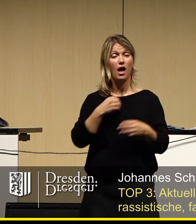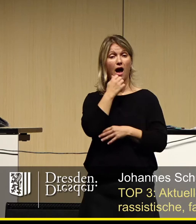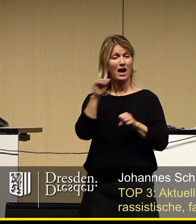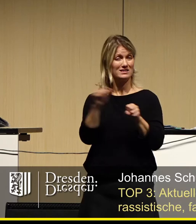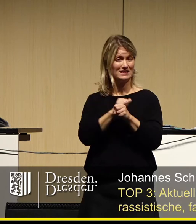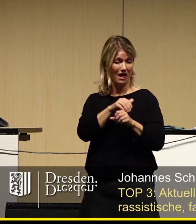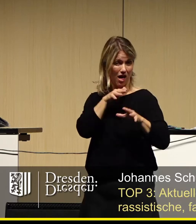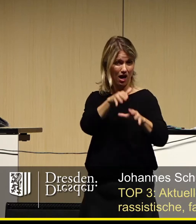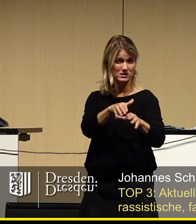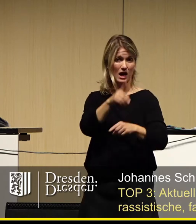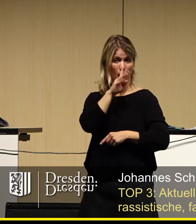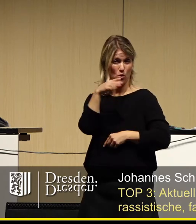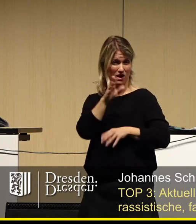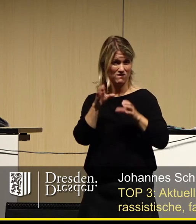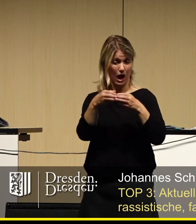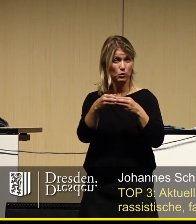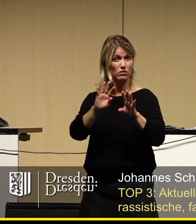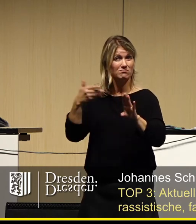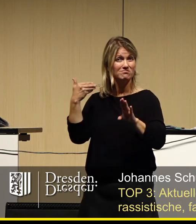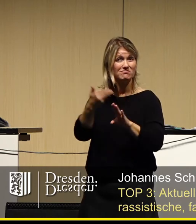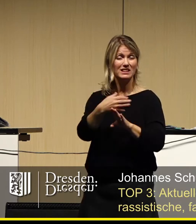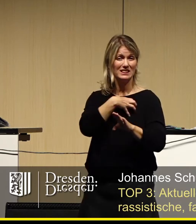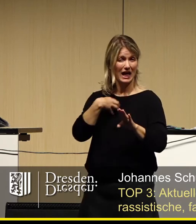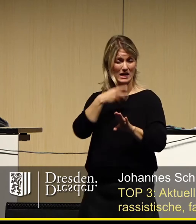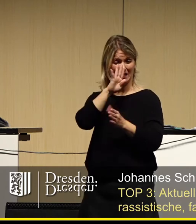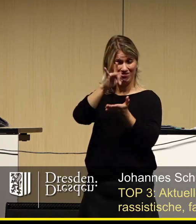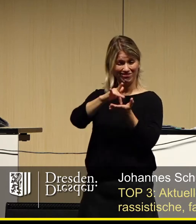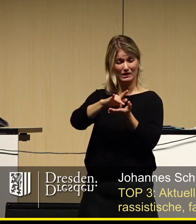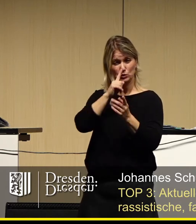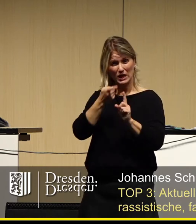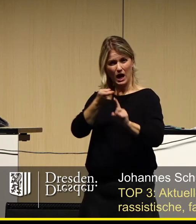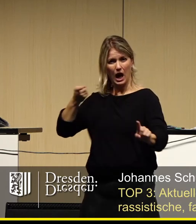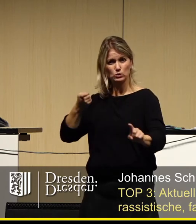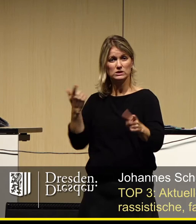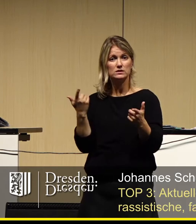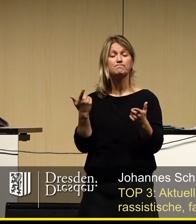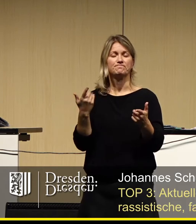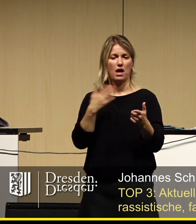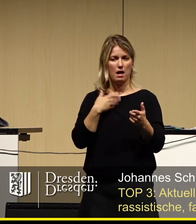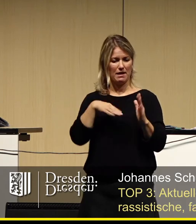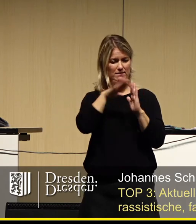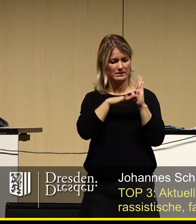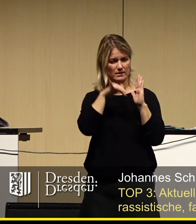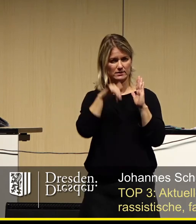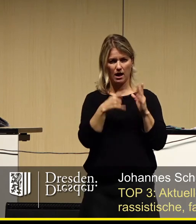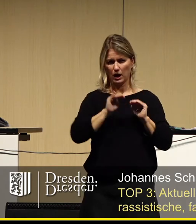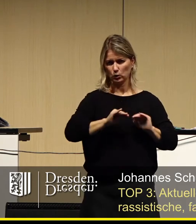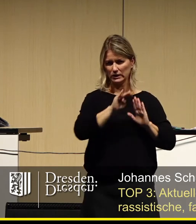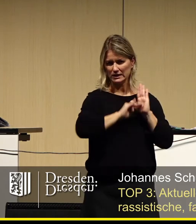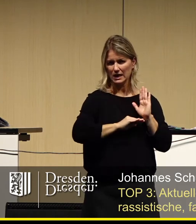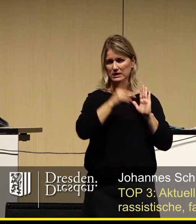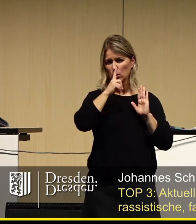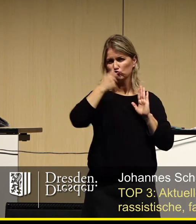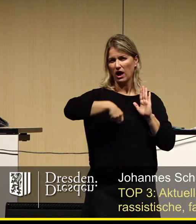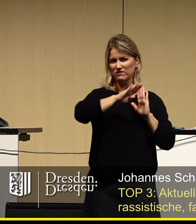rassistische Versammlungen aus dem historischen Zentrum Dresdens zu verbannen, liegen mit unseren geltenden Gesetzen, dem Grundgesetz, dem Strafgesetz